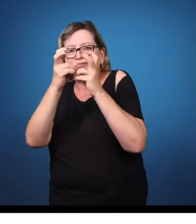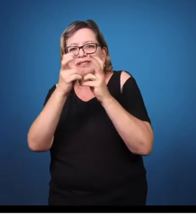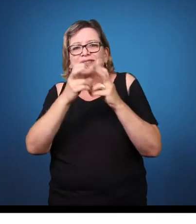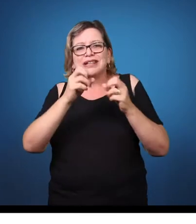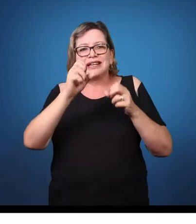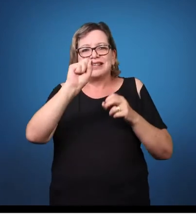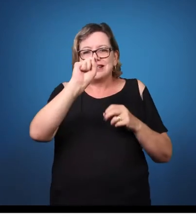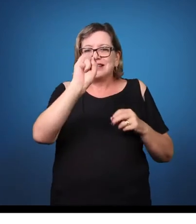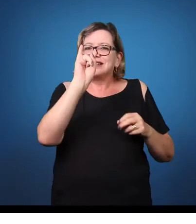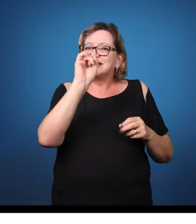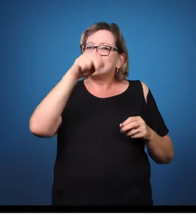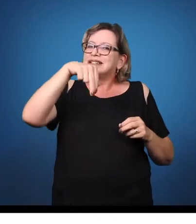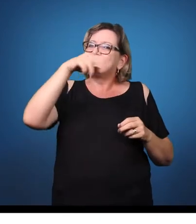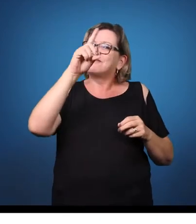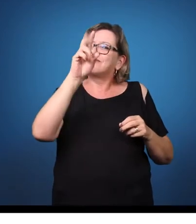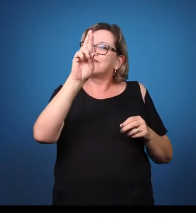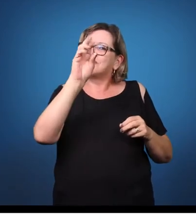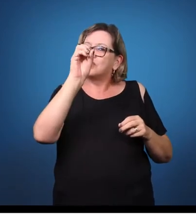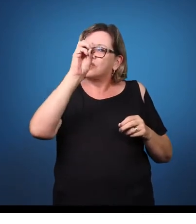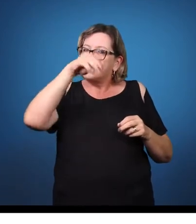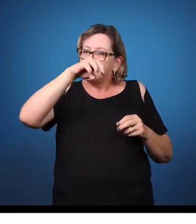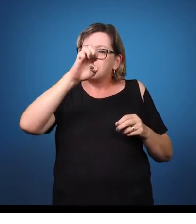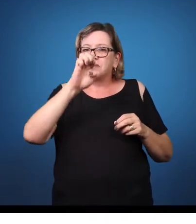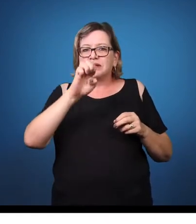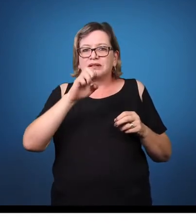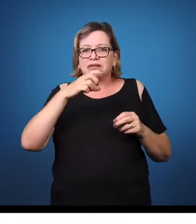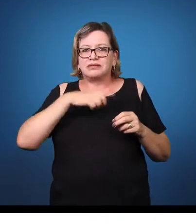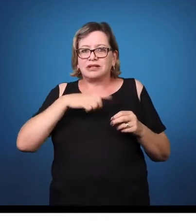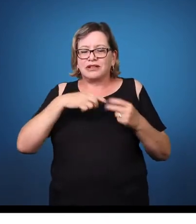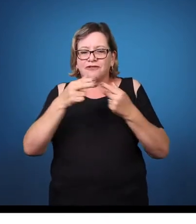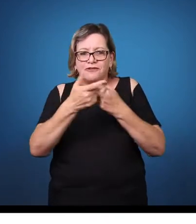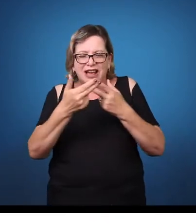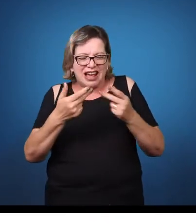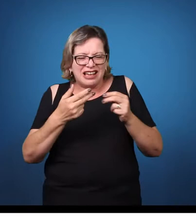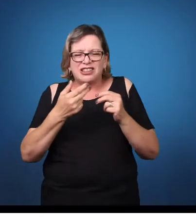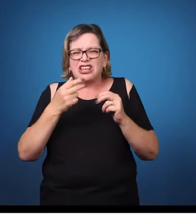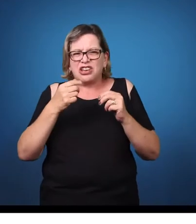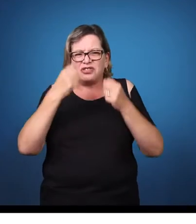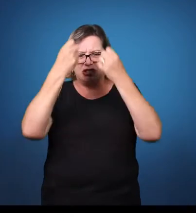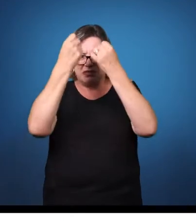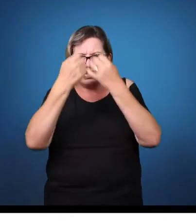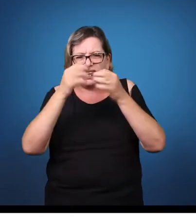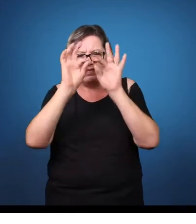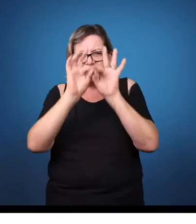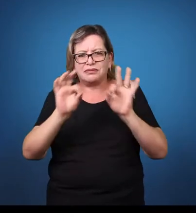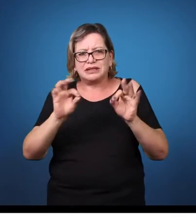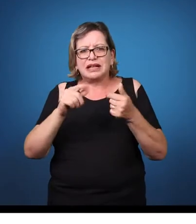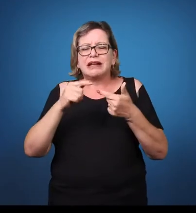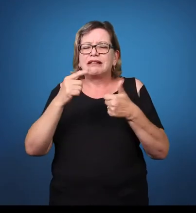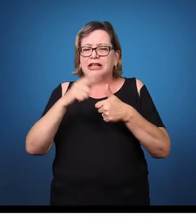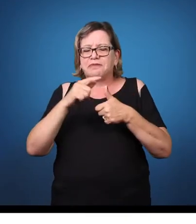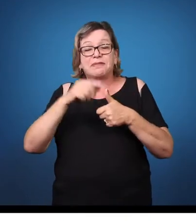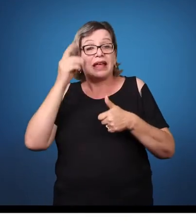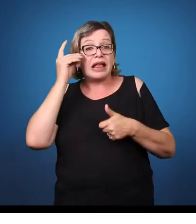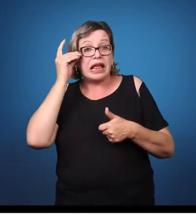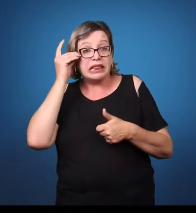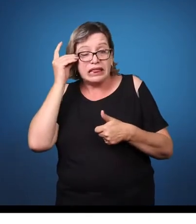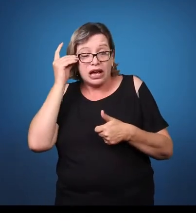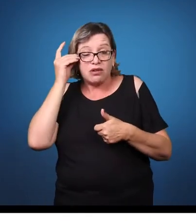várias, né? Vou falar as mais comuns, Perfeito. A síndrome de Dow, que é muito fácil de ser identificada, né? Porque a